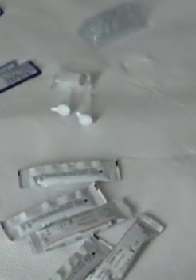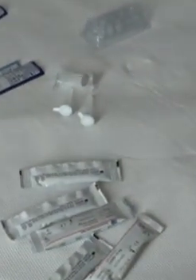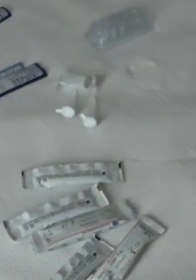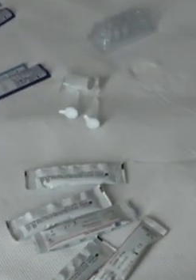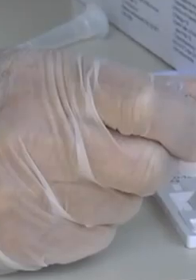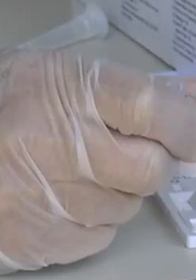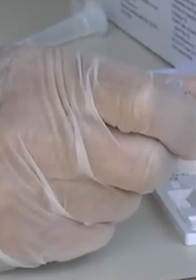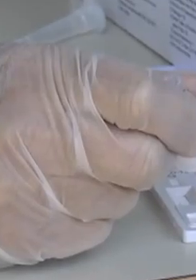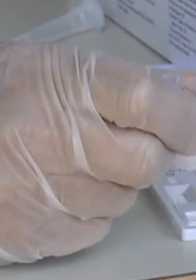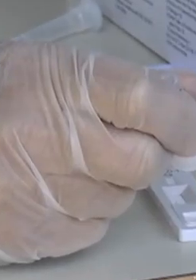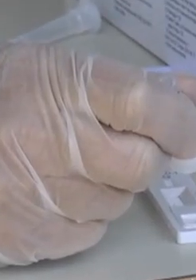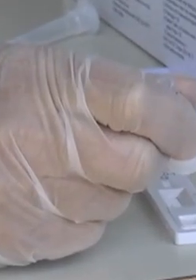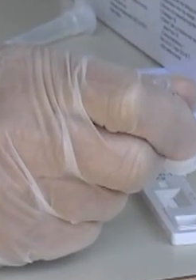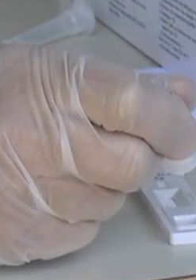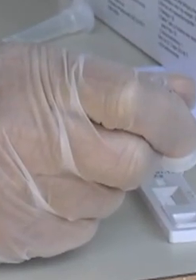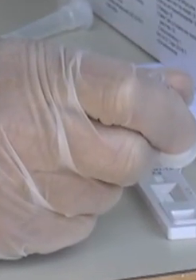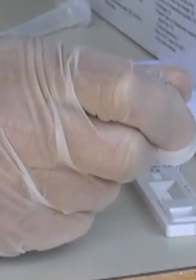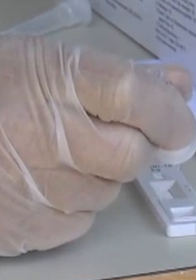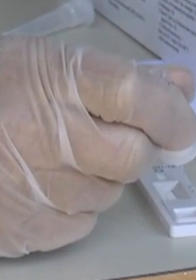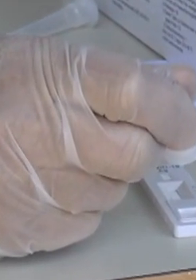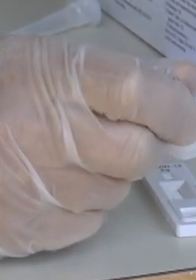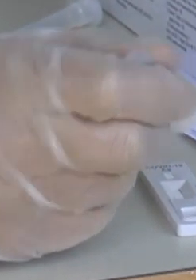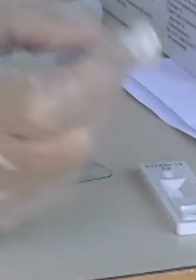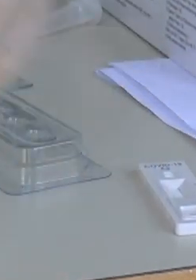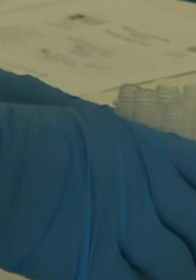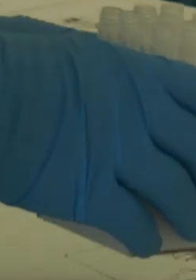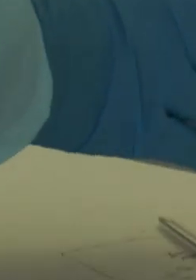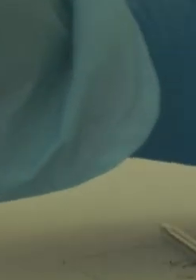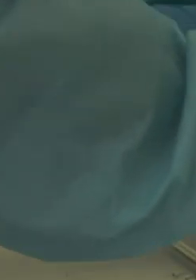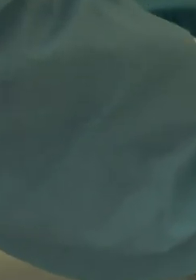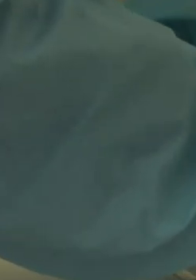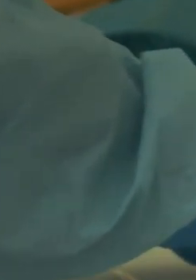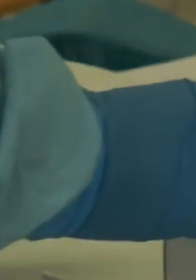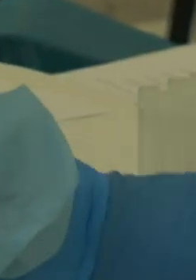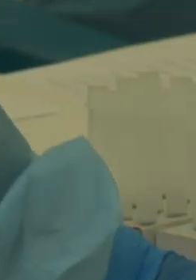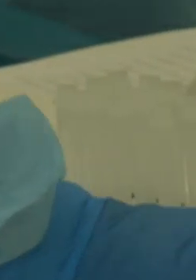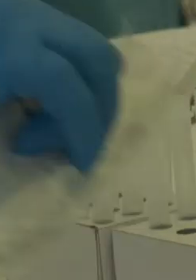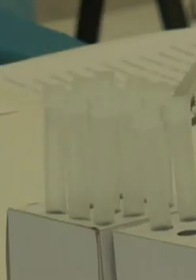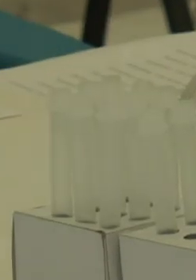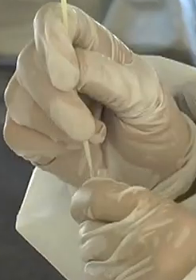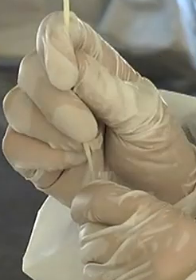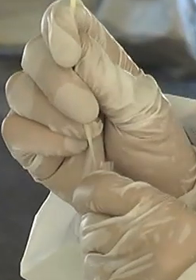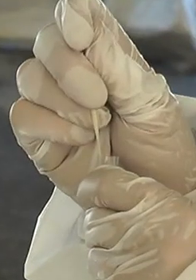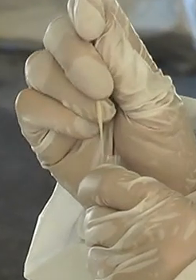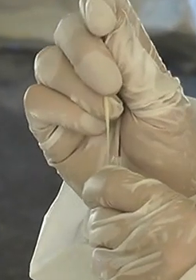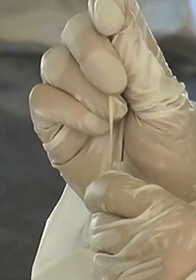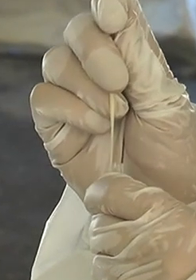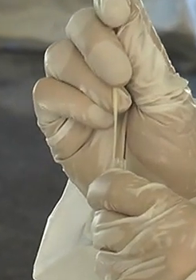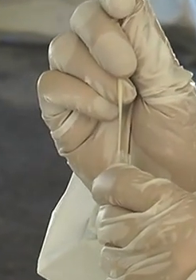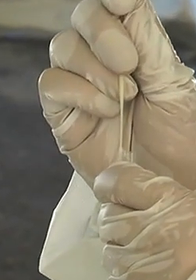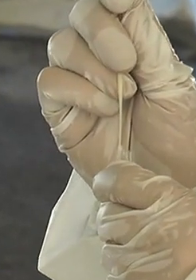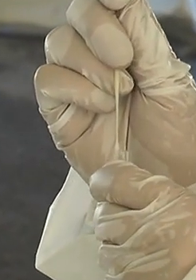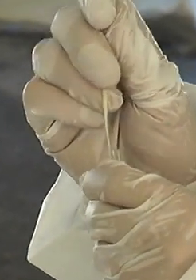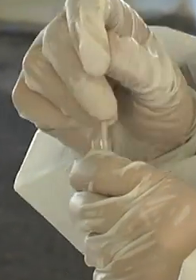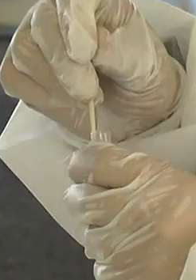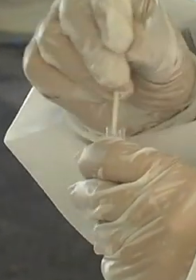prevenzione tramite contact tracing, leggi i tamponi. Attualmente se ne fanno 20.000 al giorno, ma l'obiettivo della regione è farne 30.000